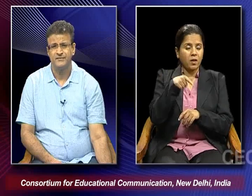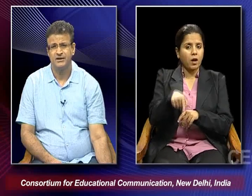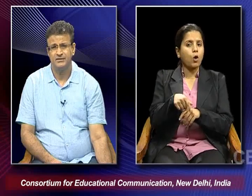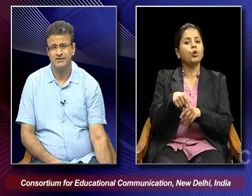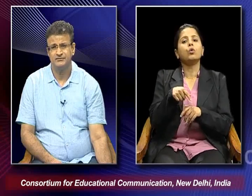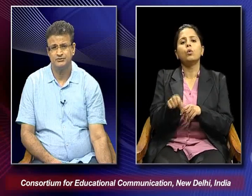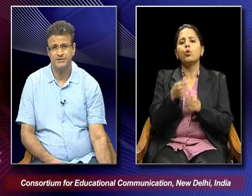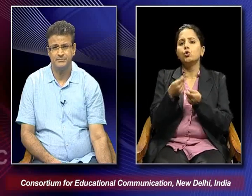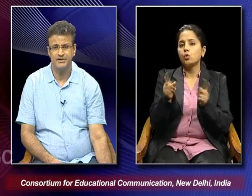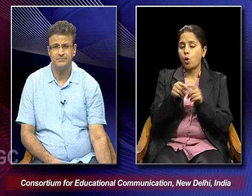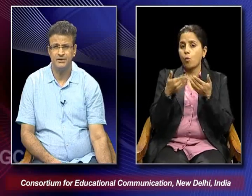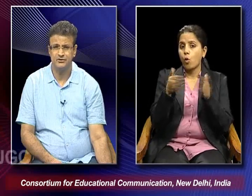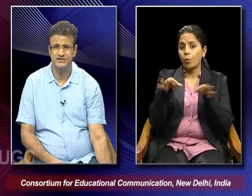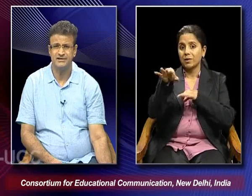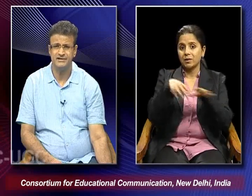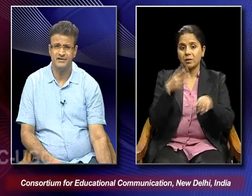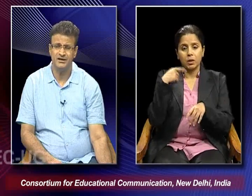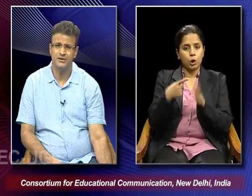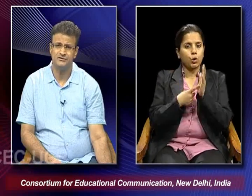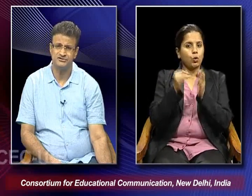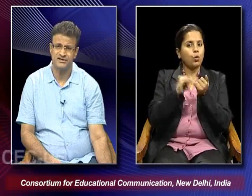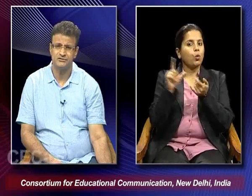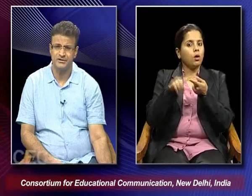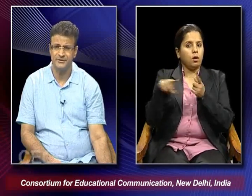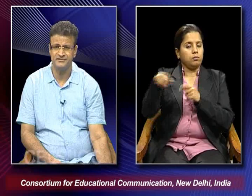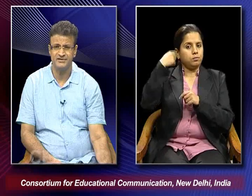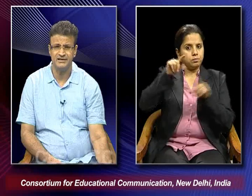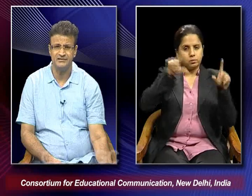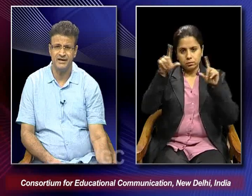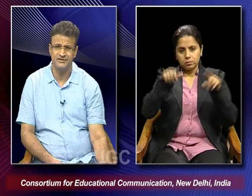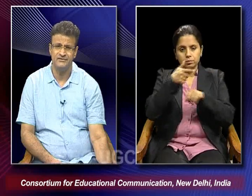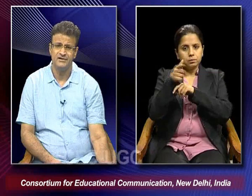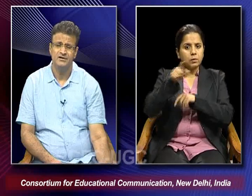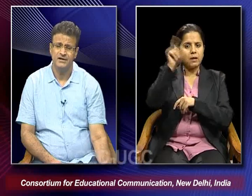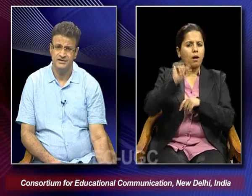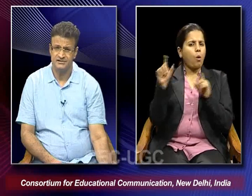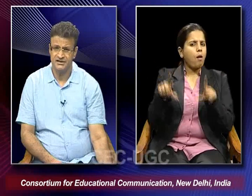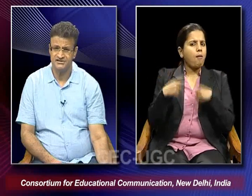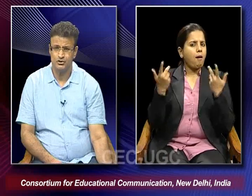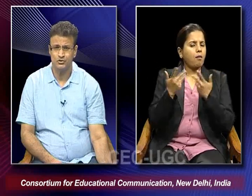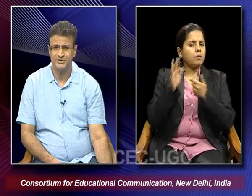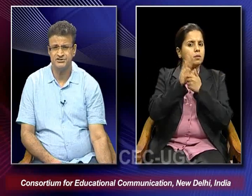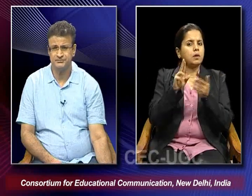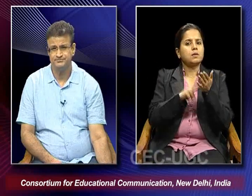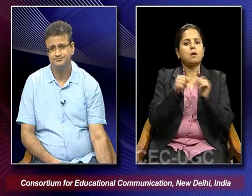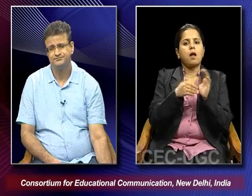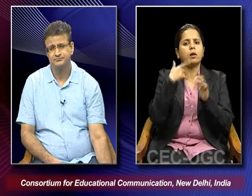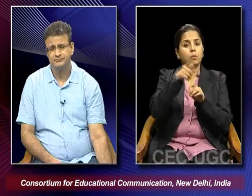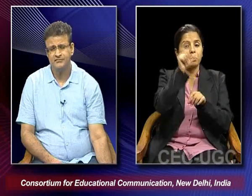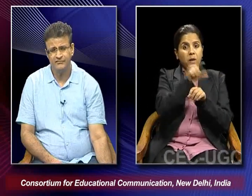when it was being made by Rossellini and how it was trying to depict the Italian life under the Nazi occupation